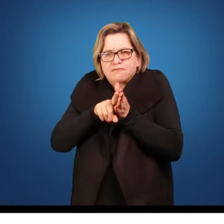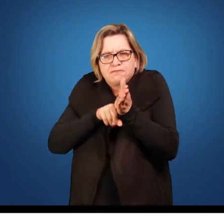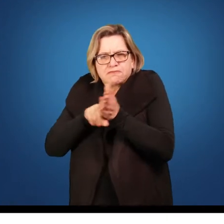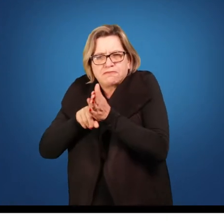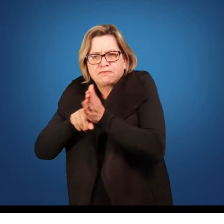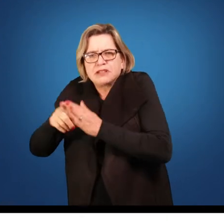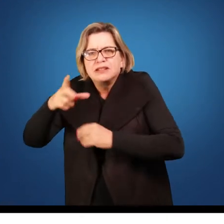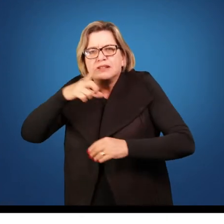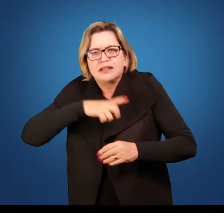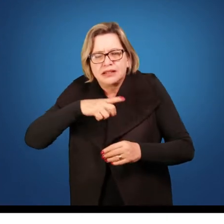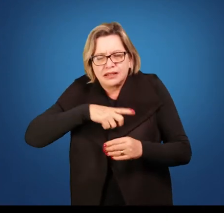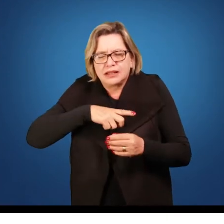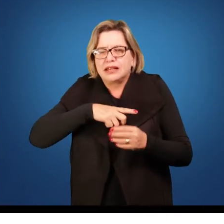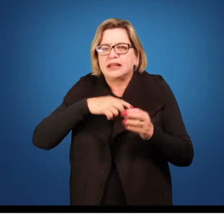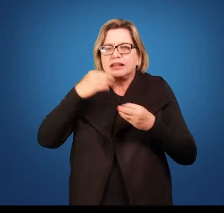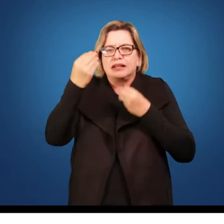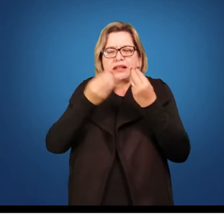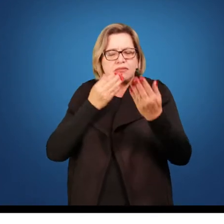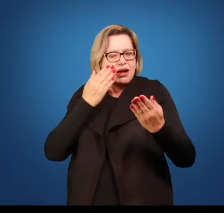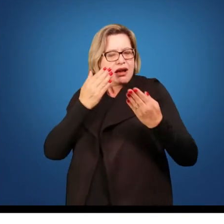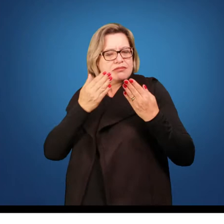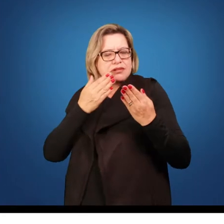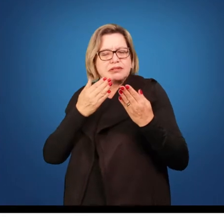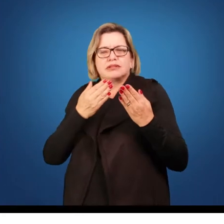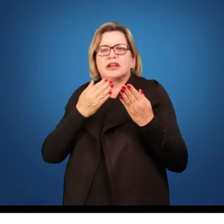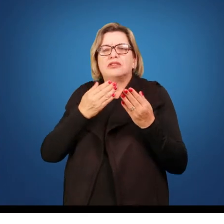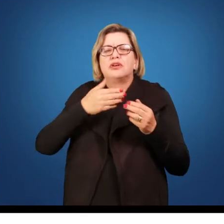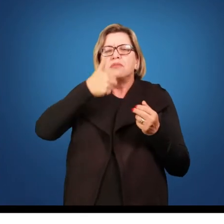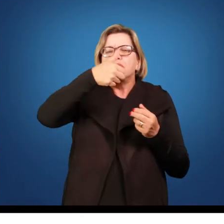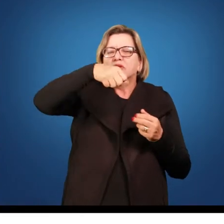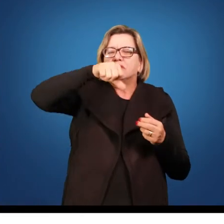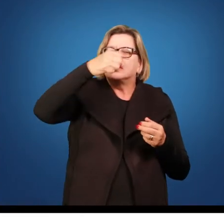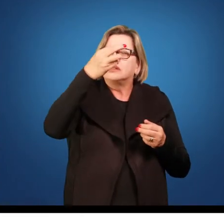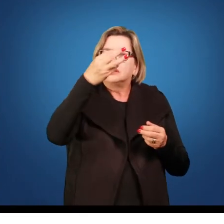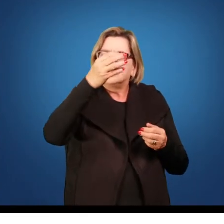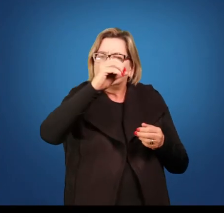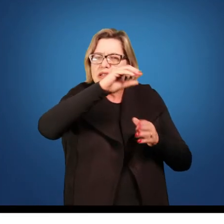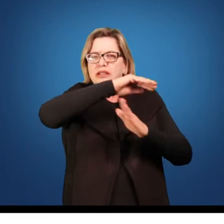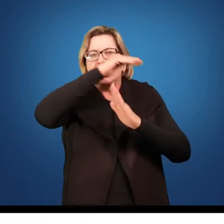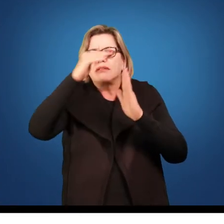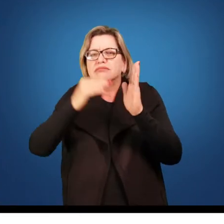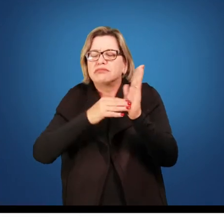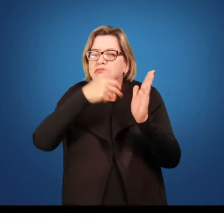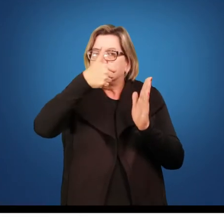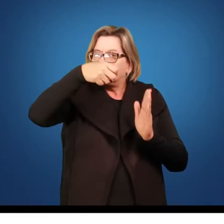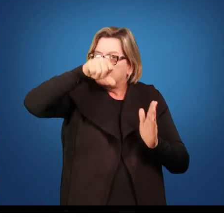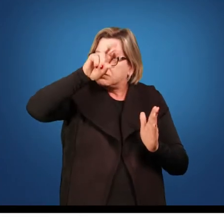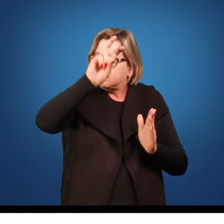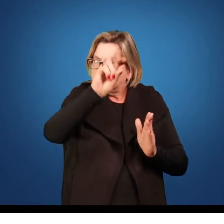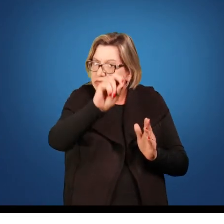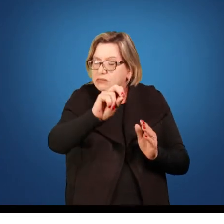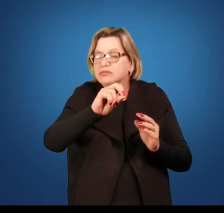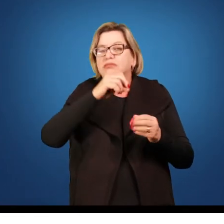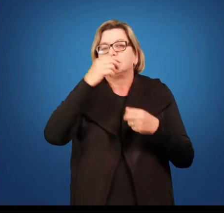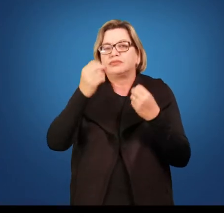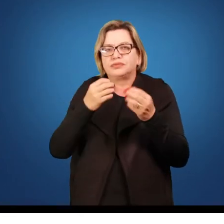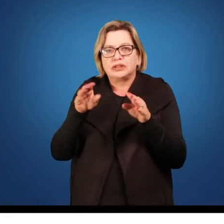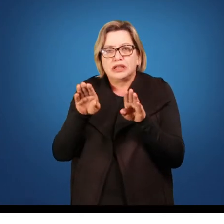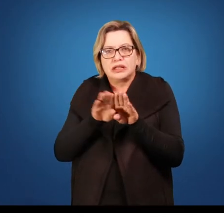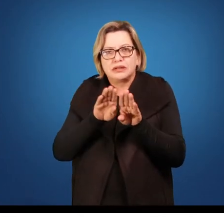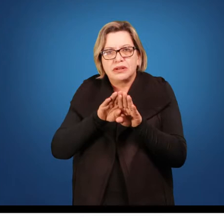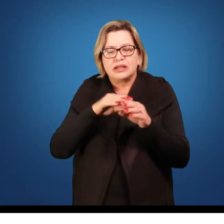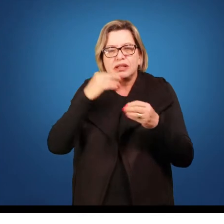isso em muitos de seus livros, analisando a década de 30, década de 40, até mesmo a década de 50. E